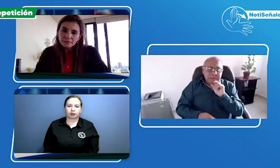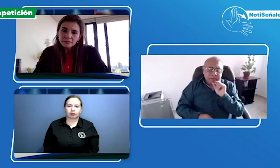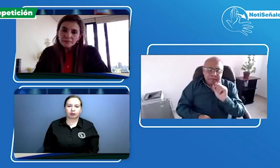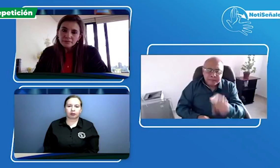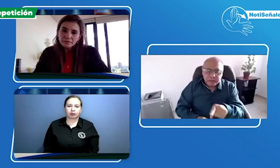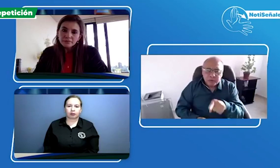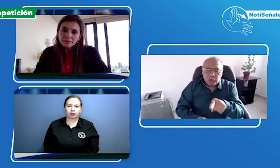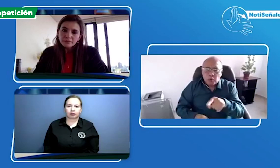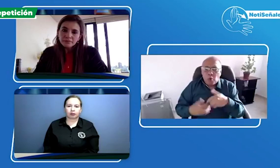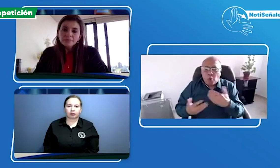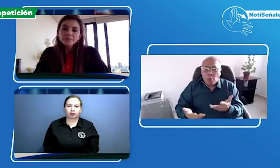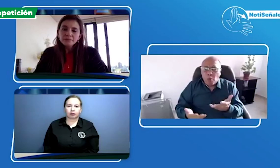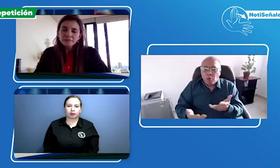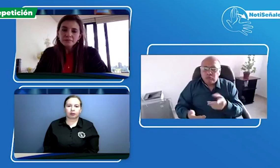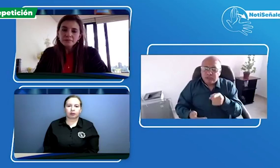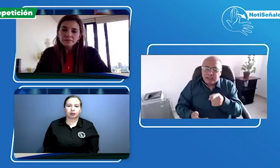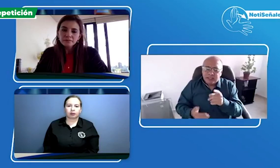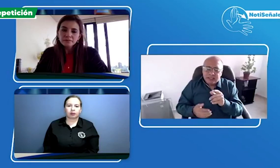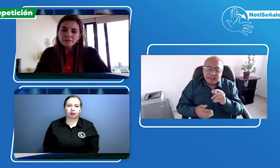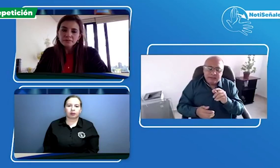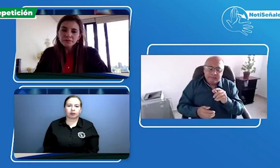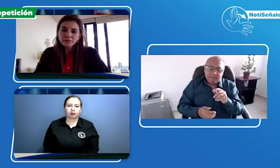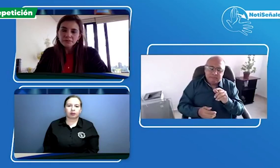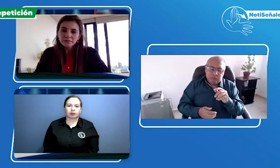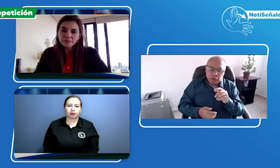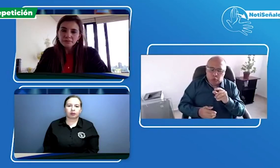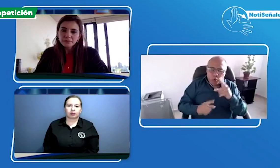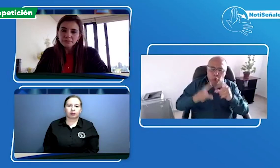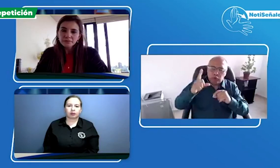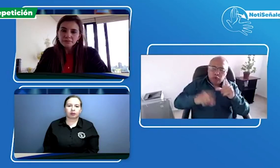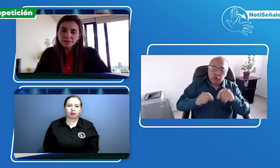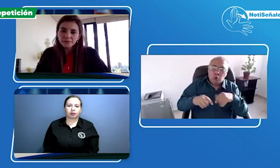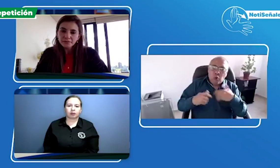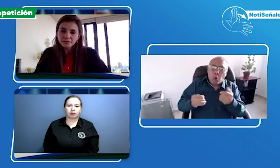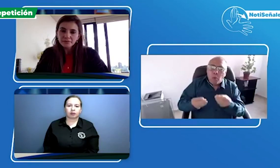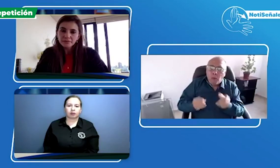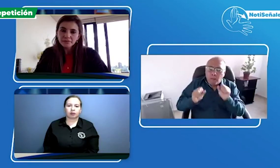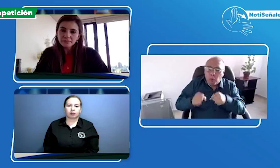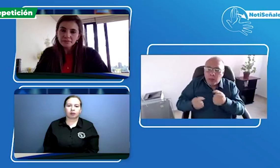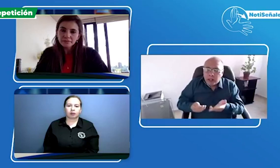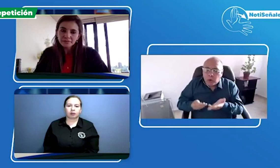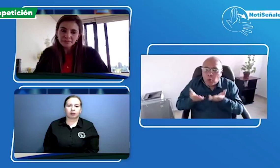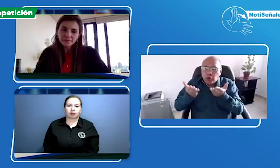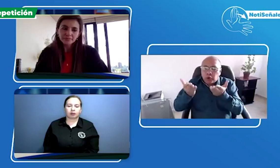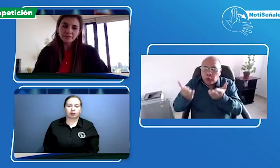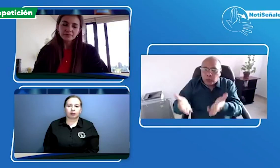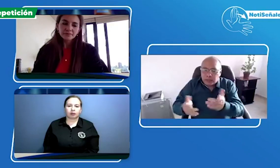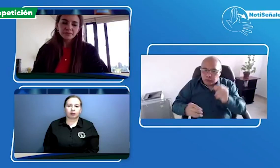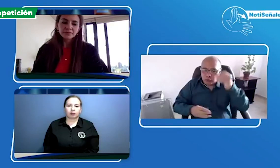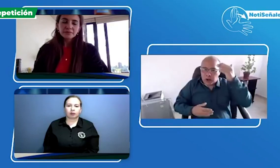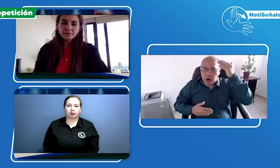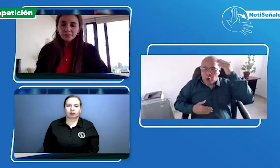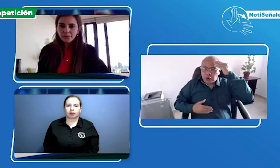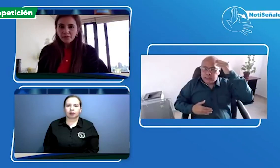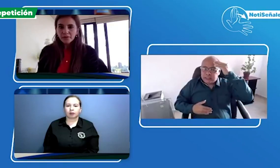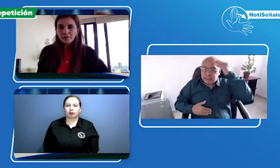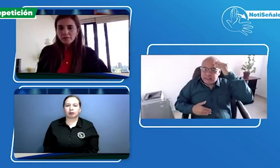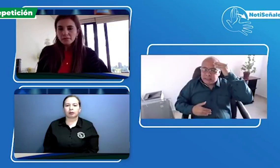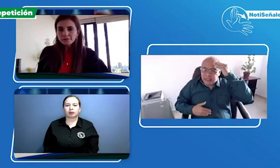virtual y estimular que las personas participen y asistan a esta clase de espacios ahora la pregunta es cómo